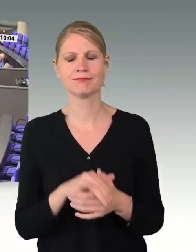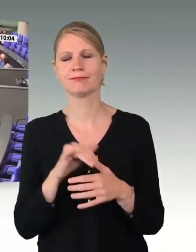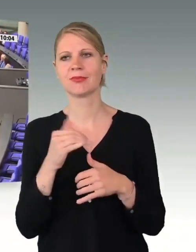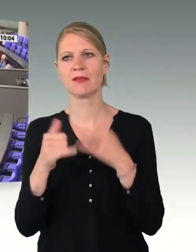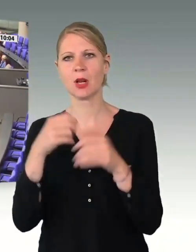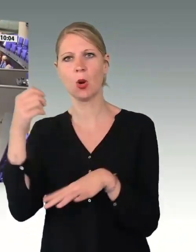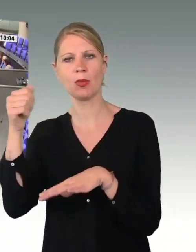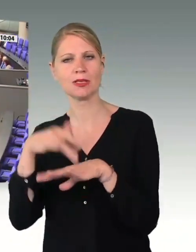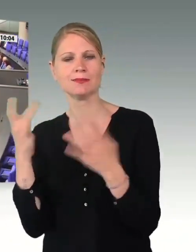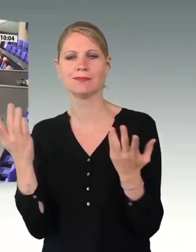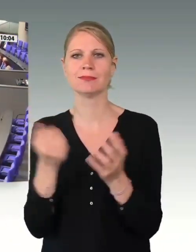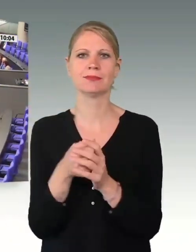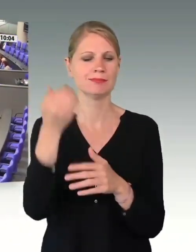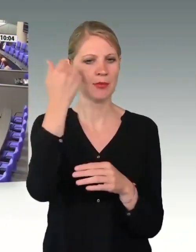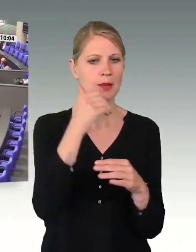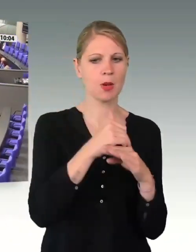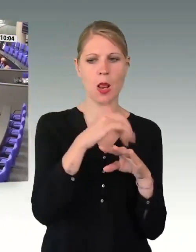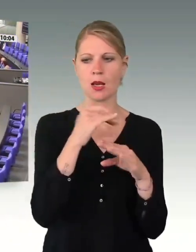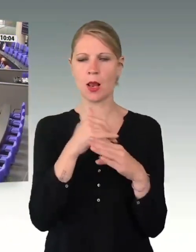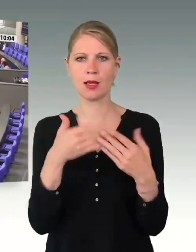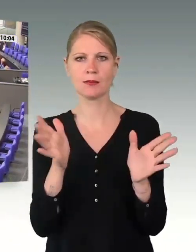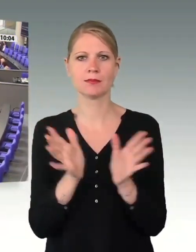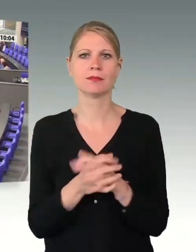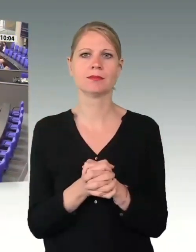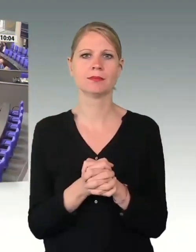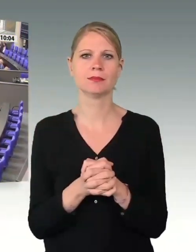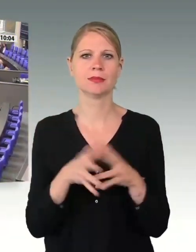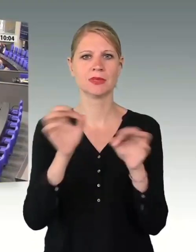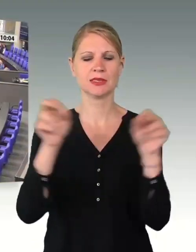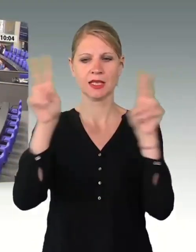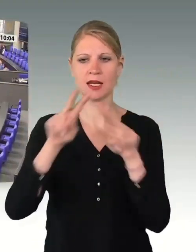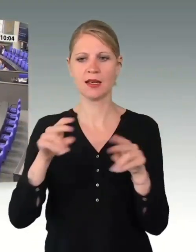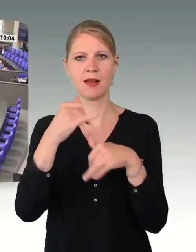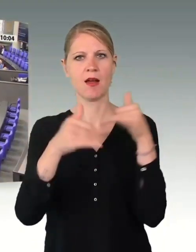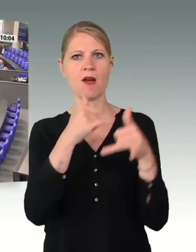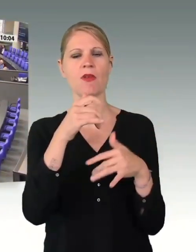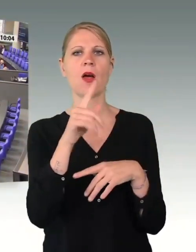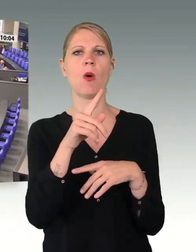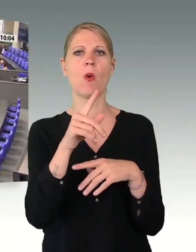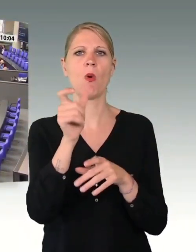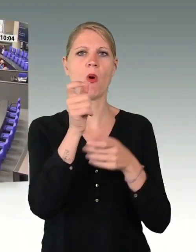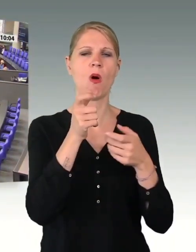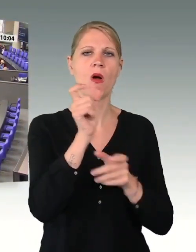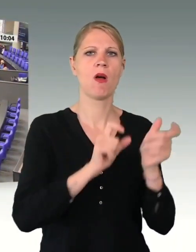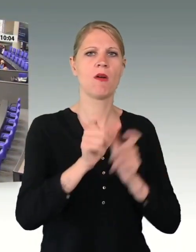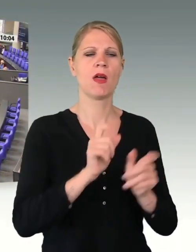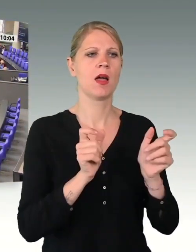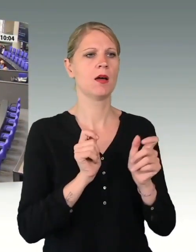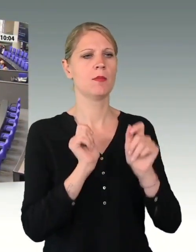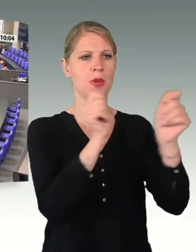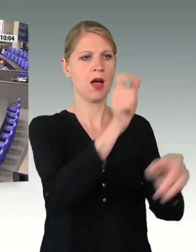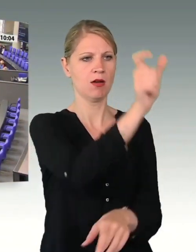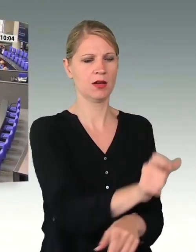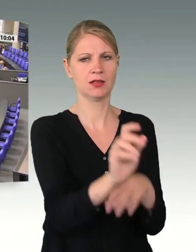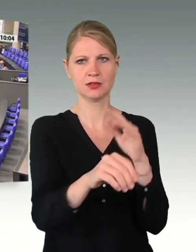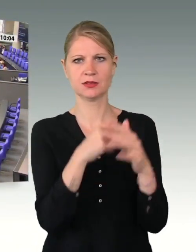Frau Präsidentin! Liebe Kolleginnen und Kollegen! Sehr geehrte Frau Wehrbeauftragte! Zunächst möchte ich Ihnen, Frau